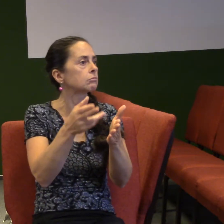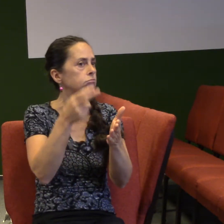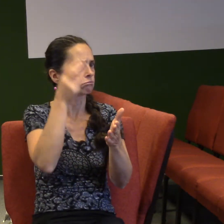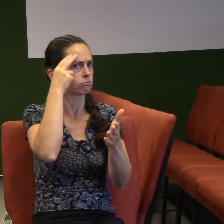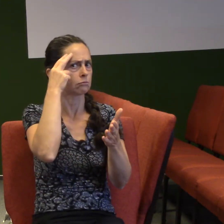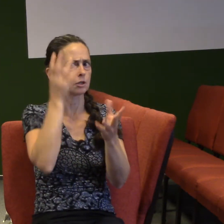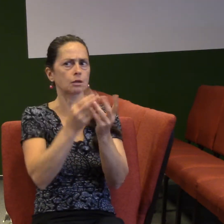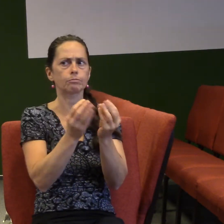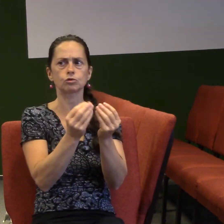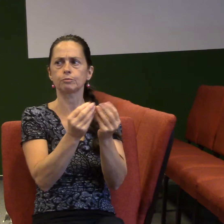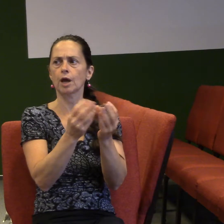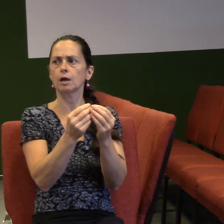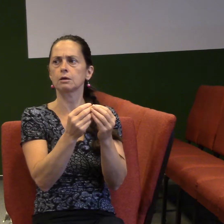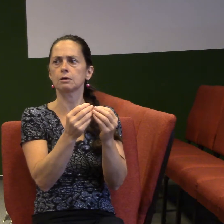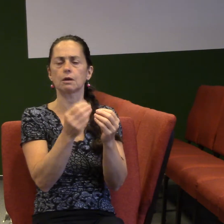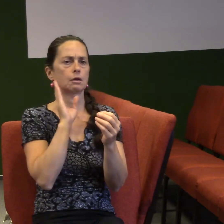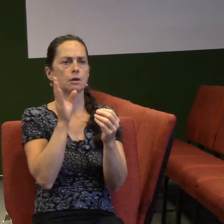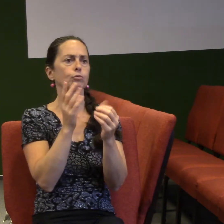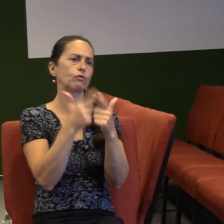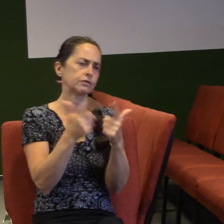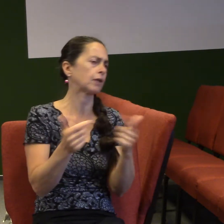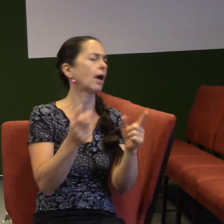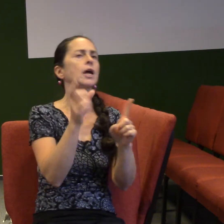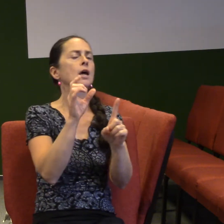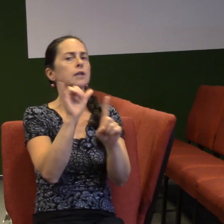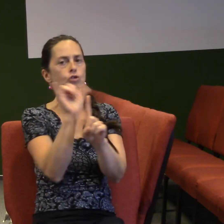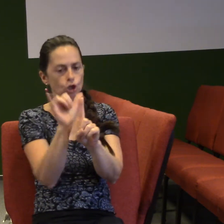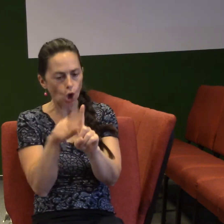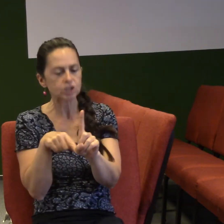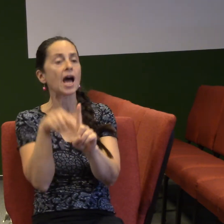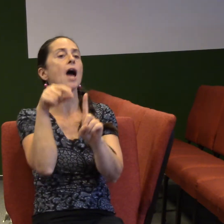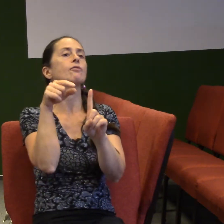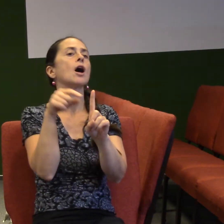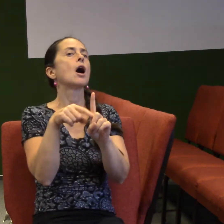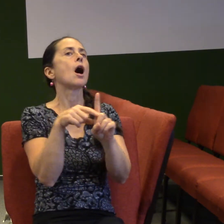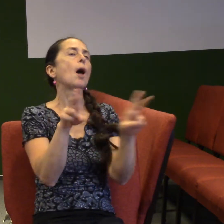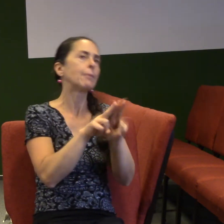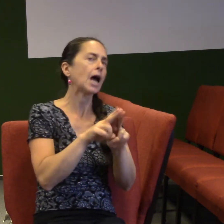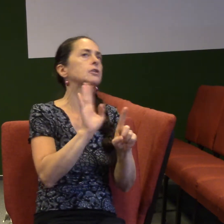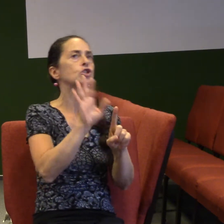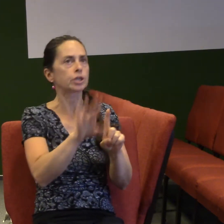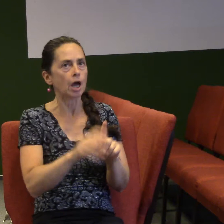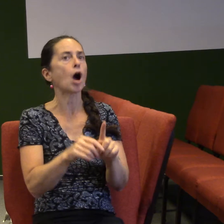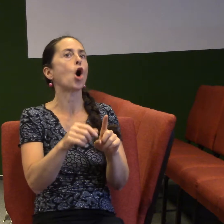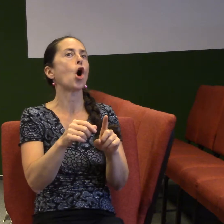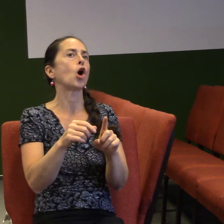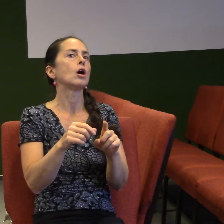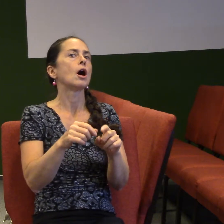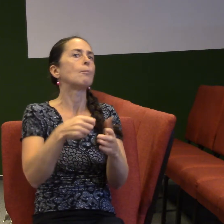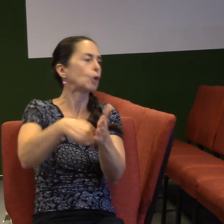vysvětlovat, ale zradili ho bratři, prodali ho do otroctví, on byl ve vězení a ta situace vypadala hrozně špatně a